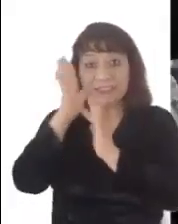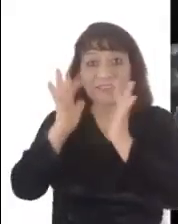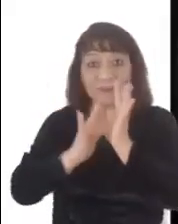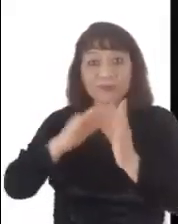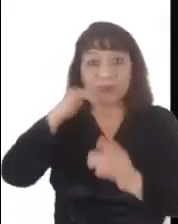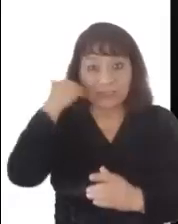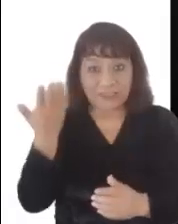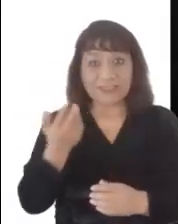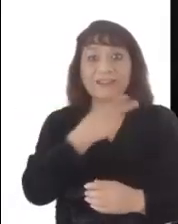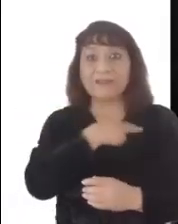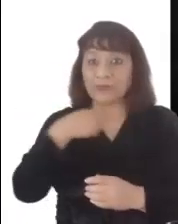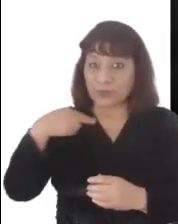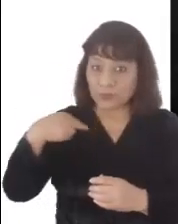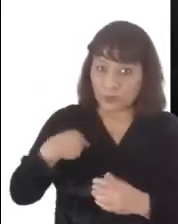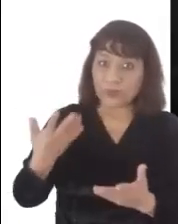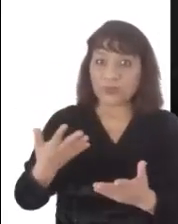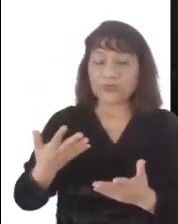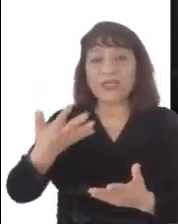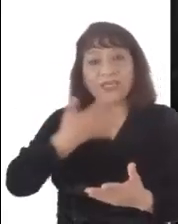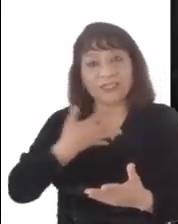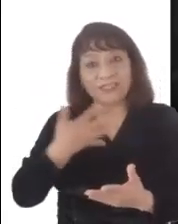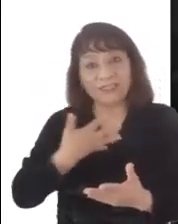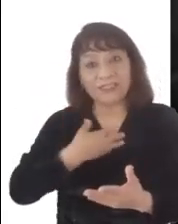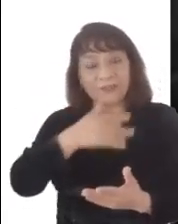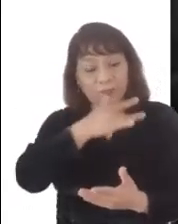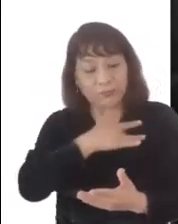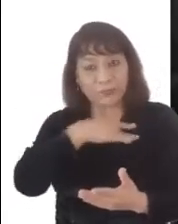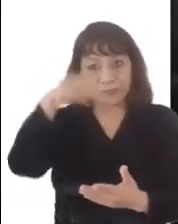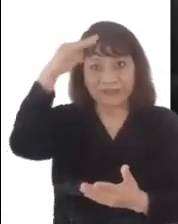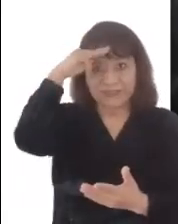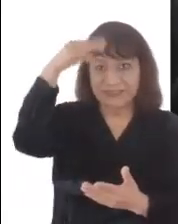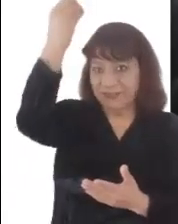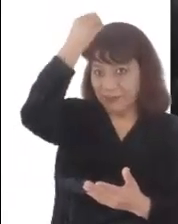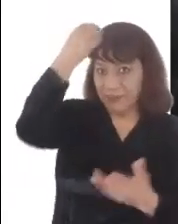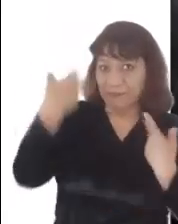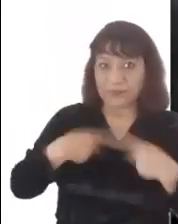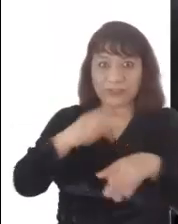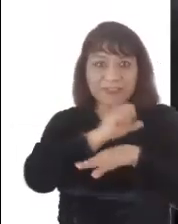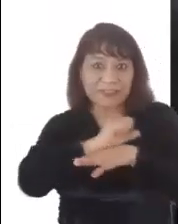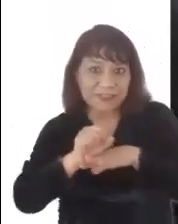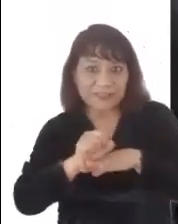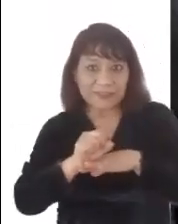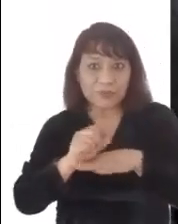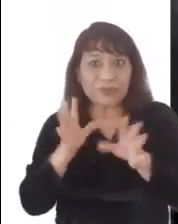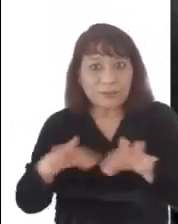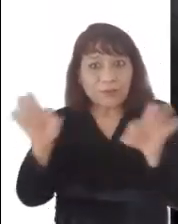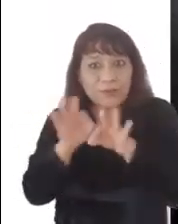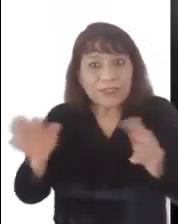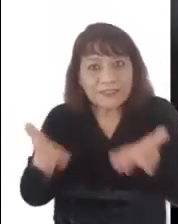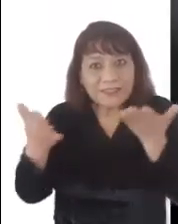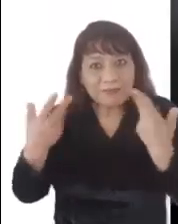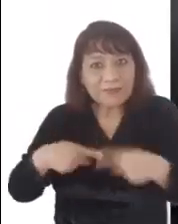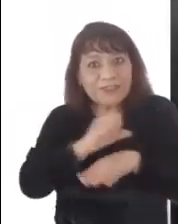construir solo asumiendo la sabiduría de los pequeños, la grandeza de los sencillos